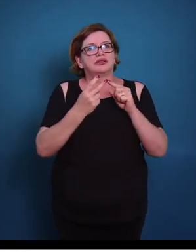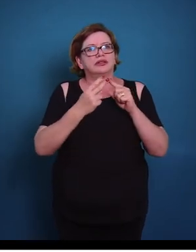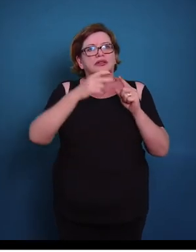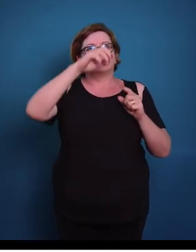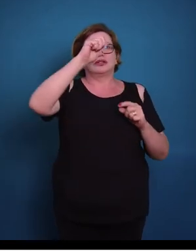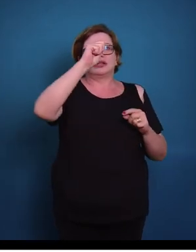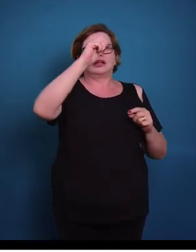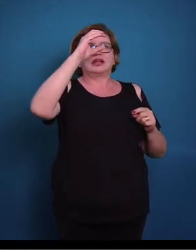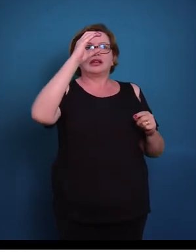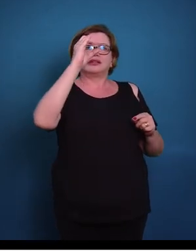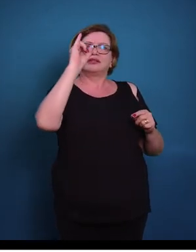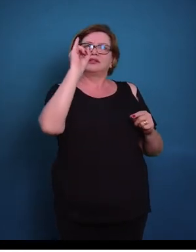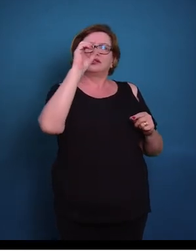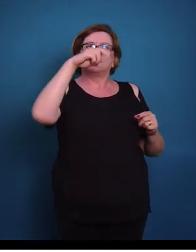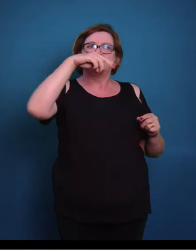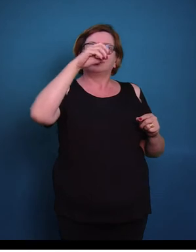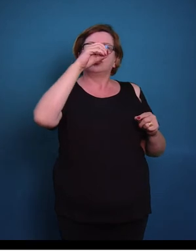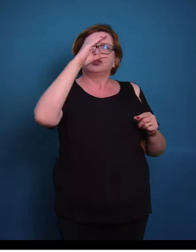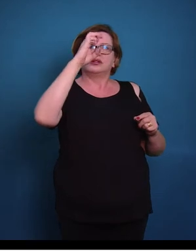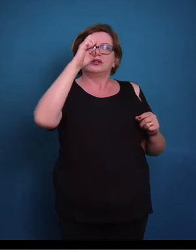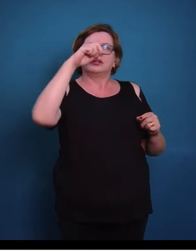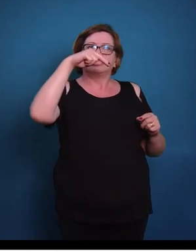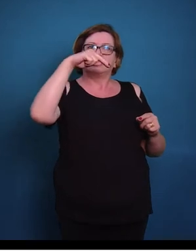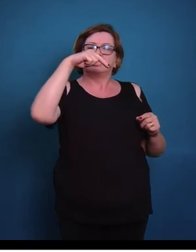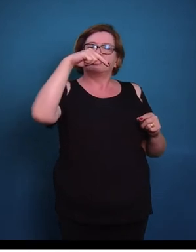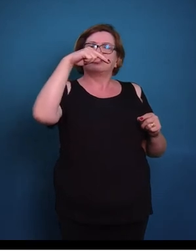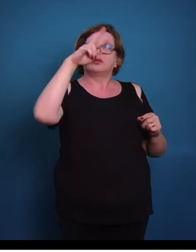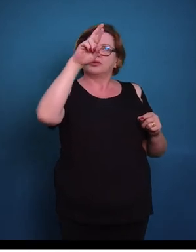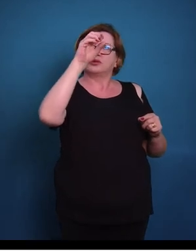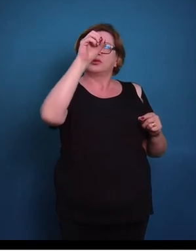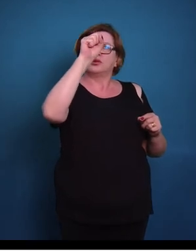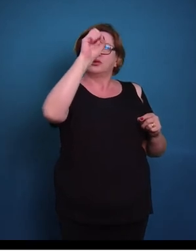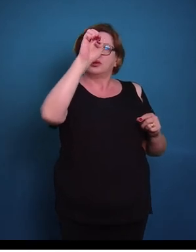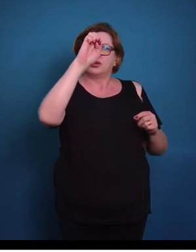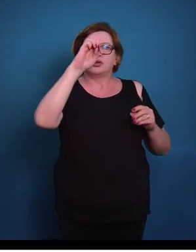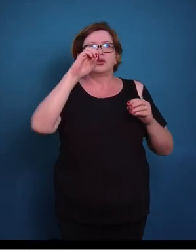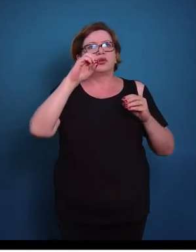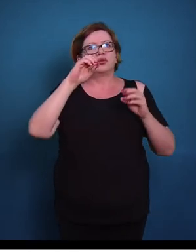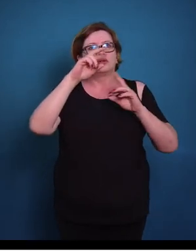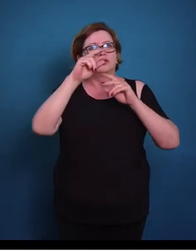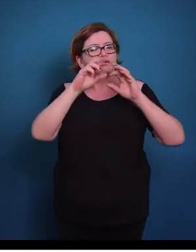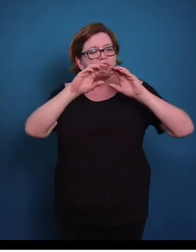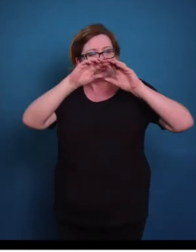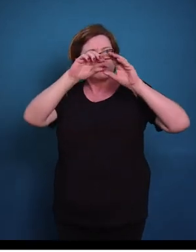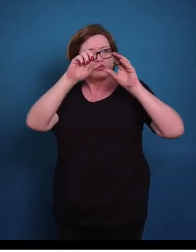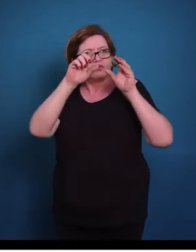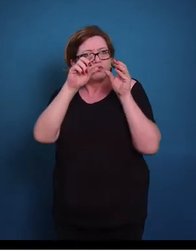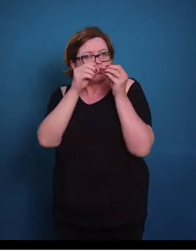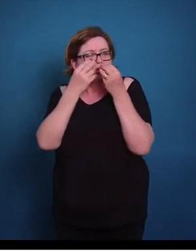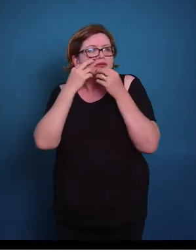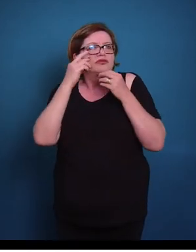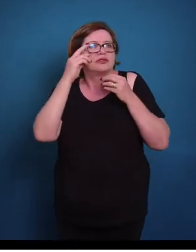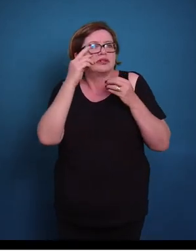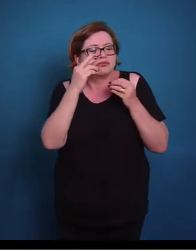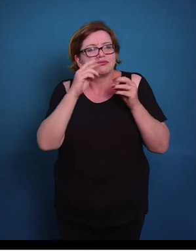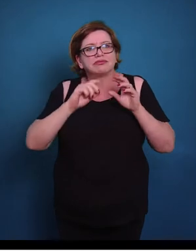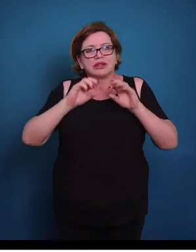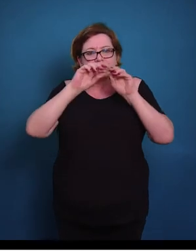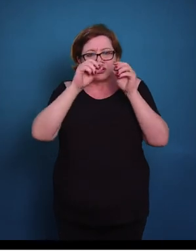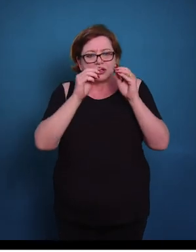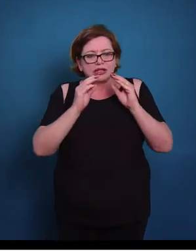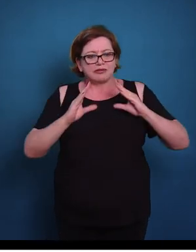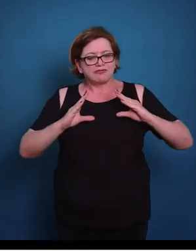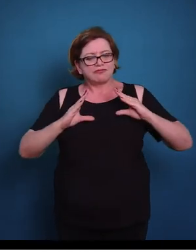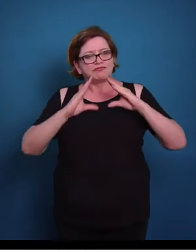ácido seroso, ou alveolar, em que nós temos aqui o formato de um alvéolo, e notem que essas células, elas têm um formato